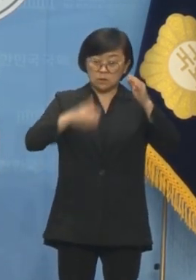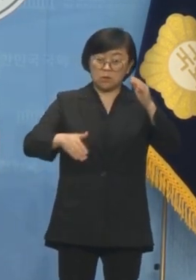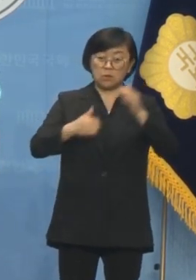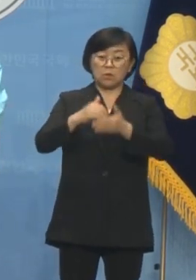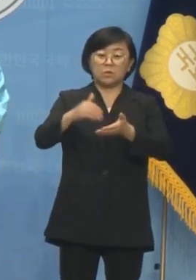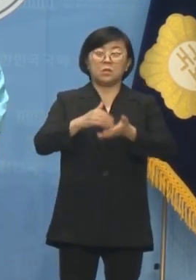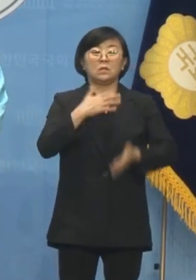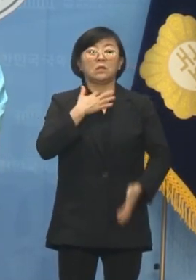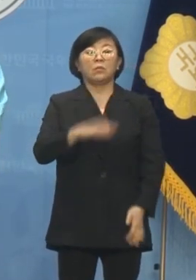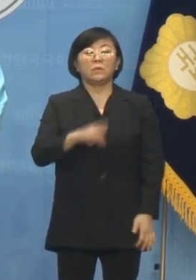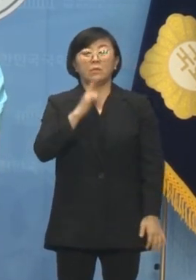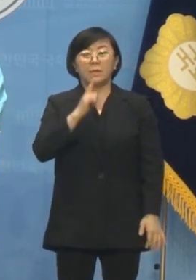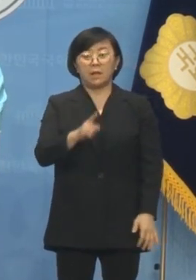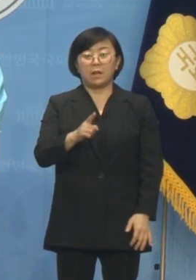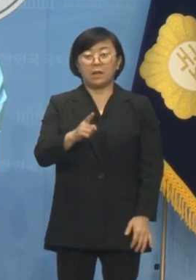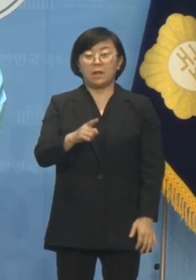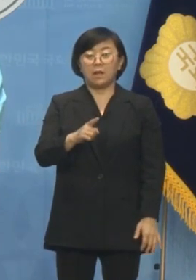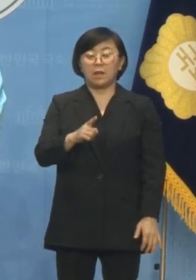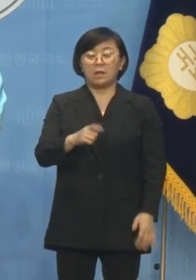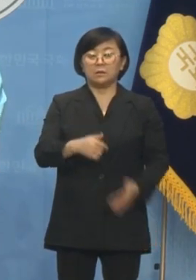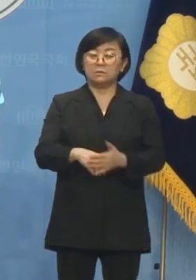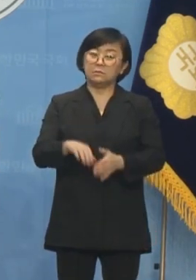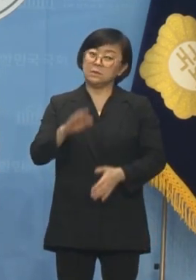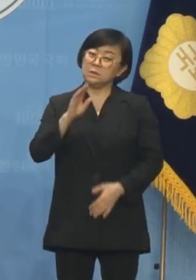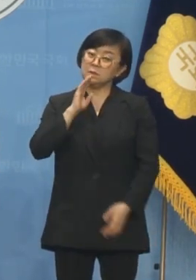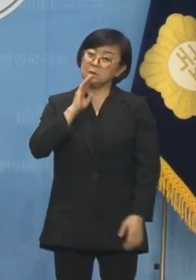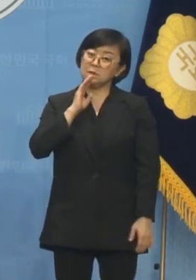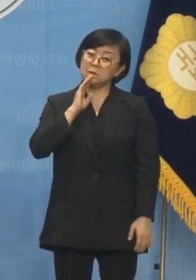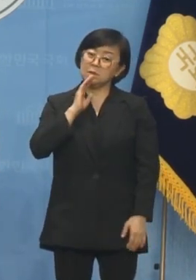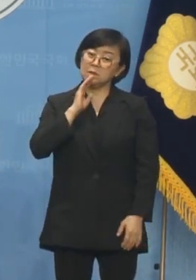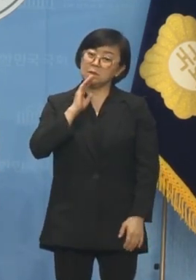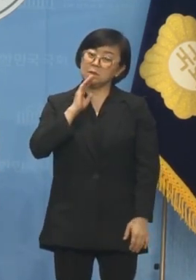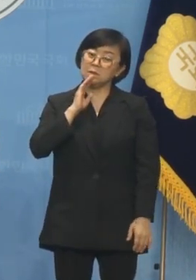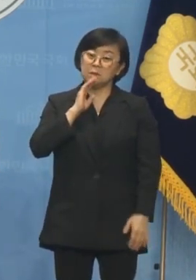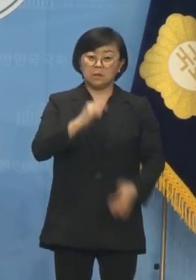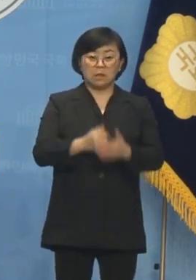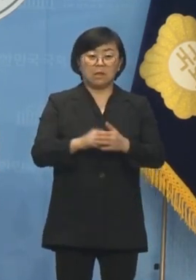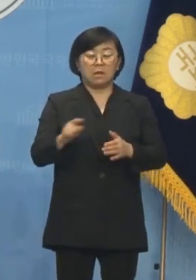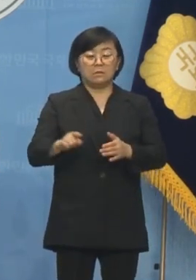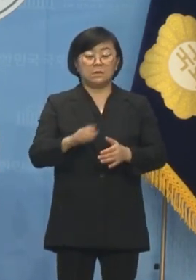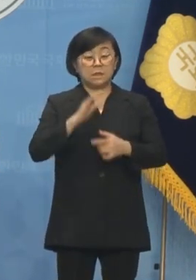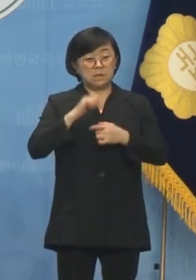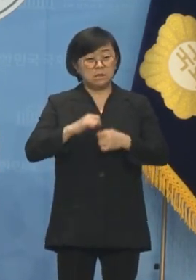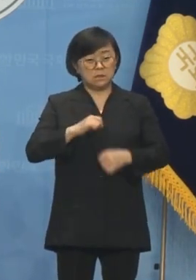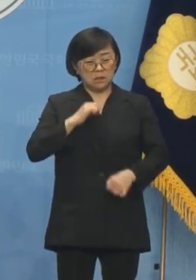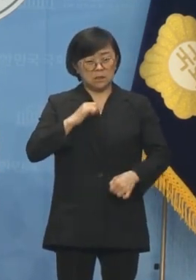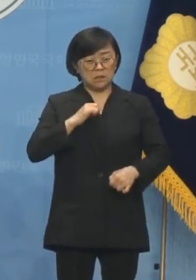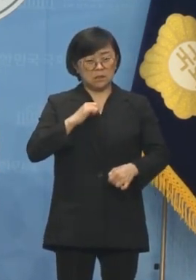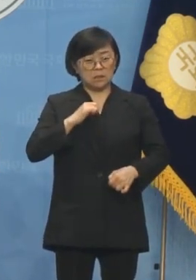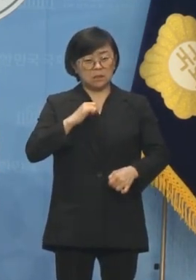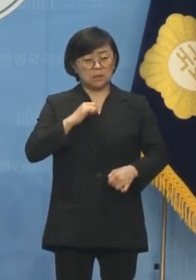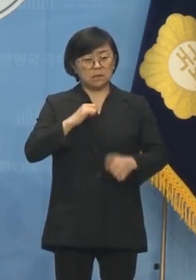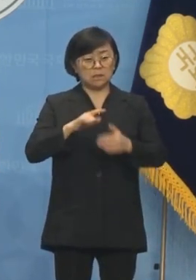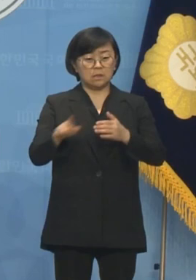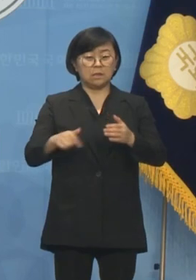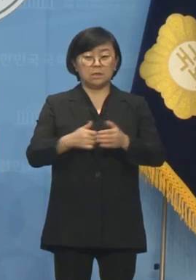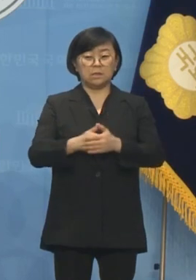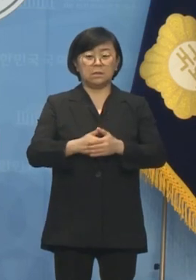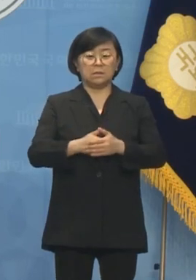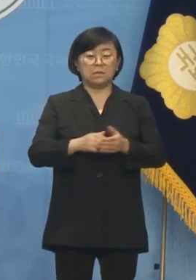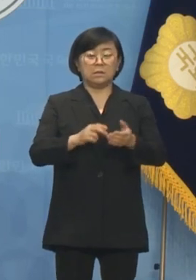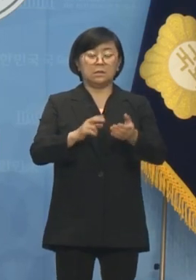요청받은 적이 없다라고 말을 하는 것은 참으로 손바닥으로 하늘을 가리는